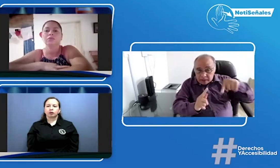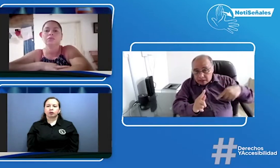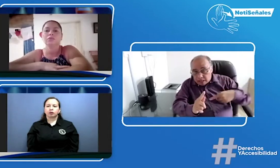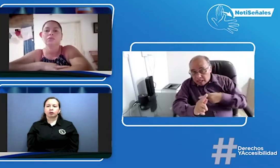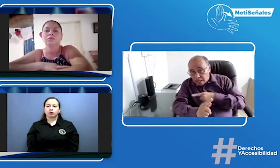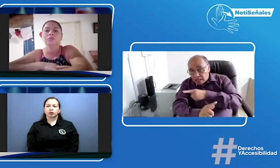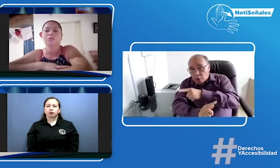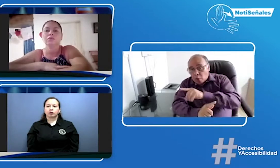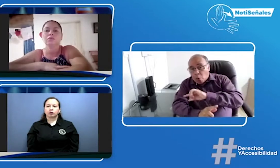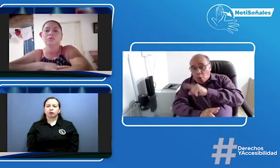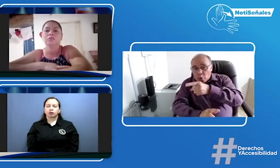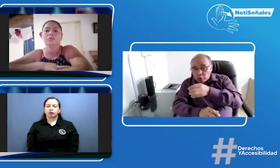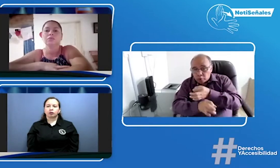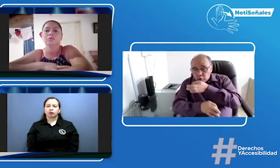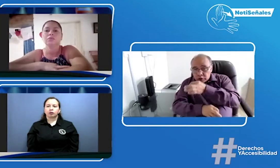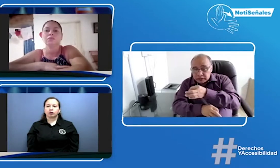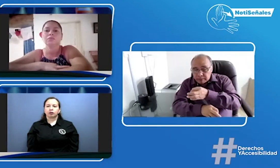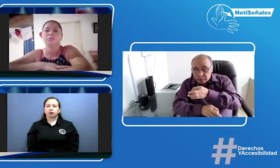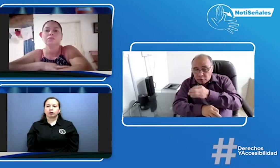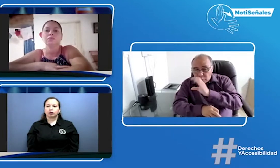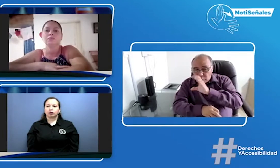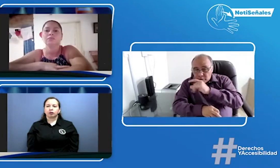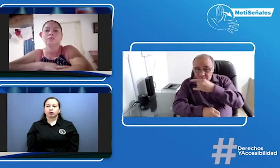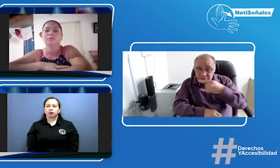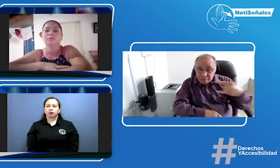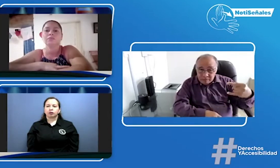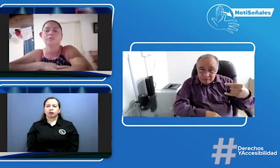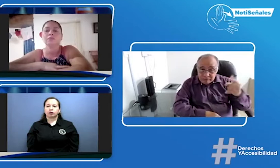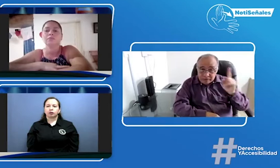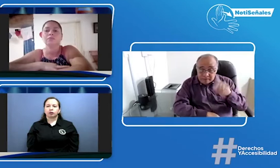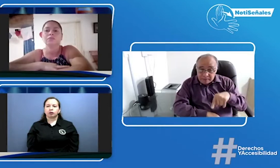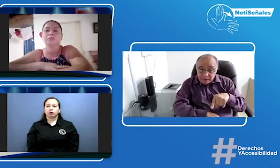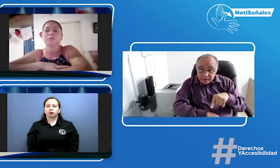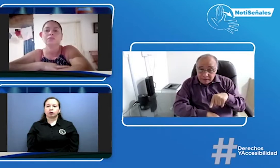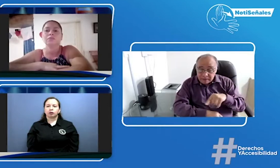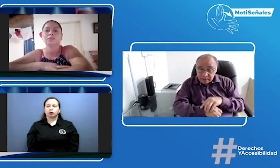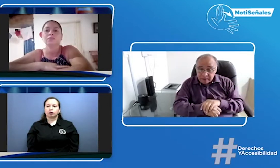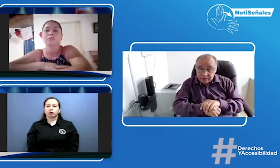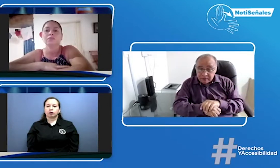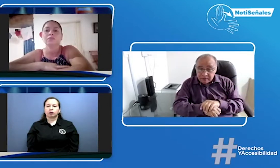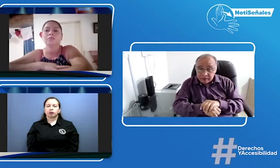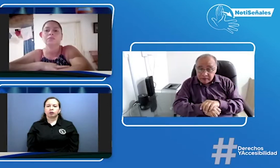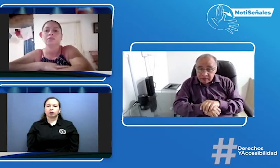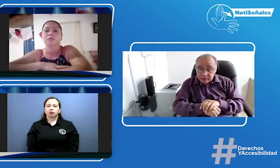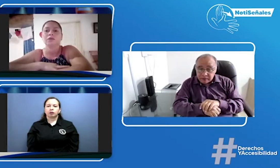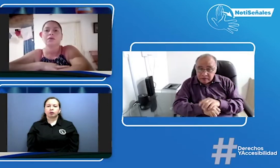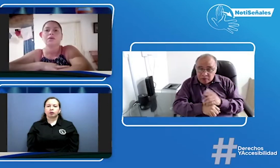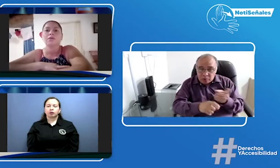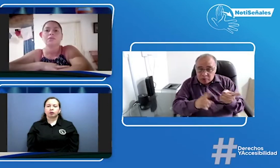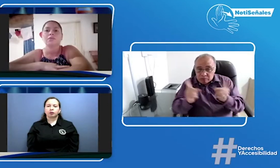o va ocasionalmente y también tiene que atender CODACI. ¿Cómo es ese asunto?